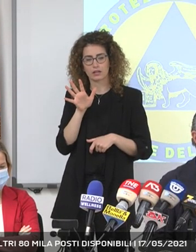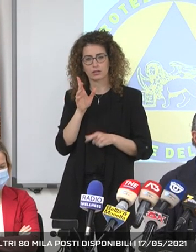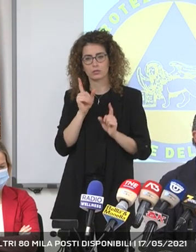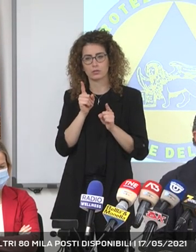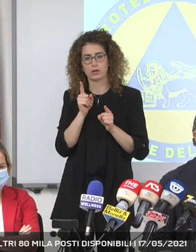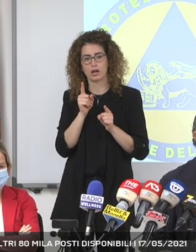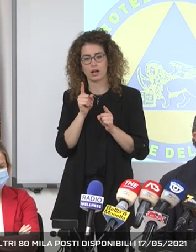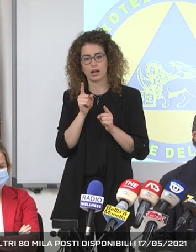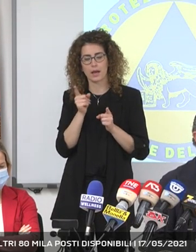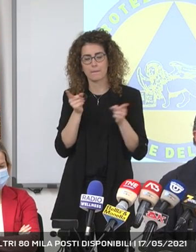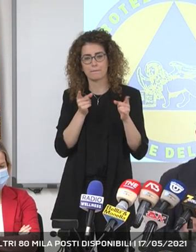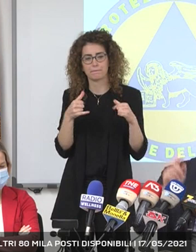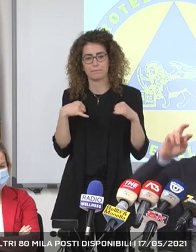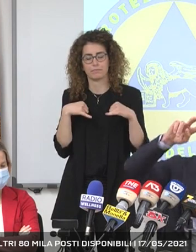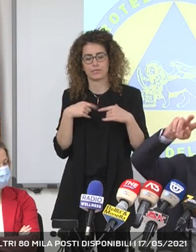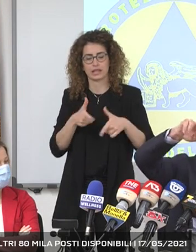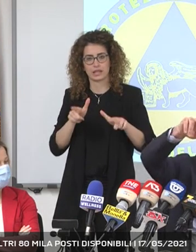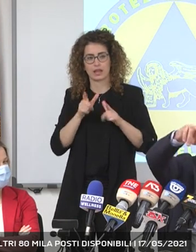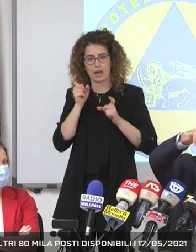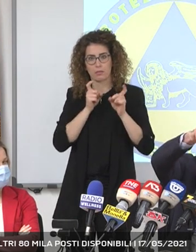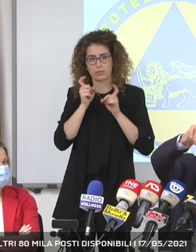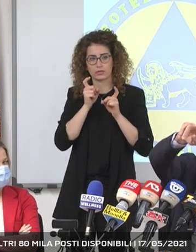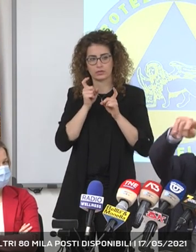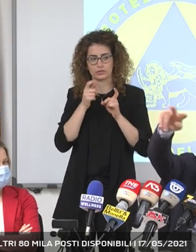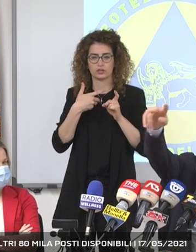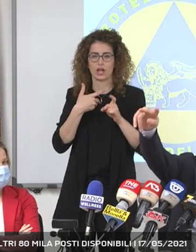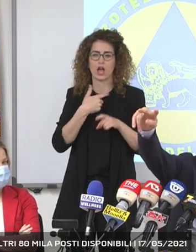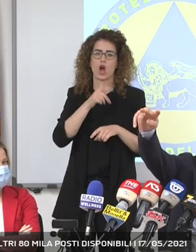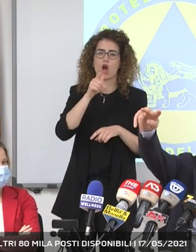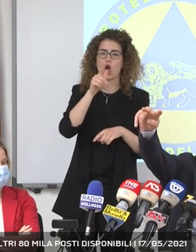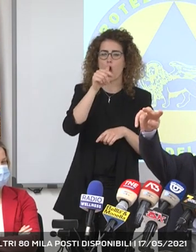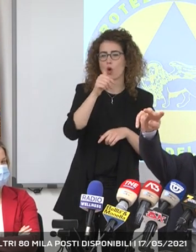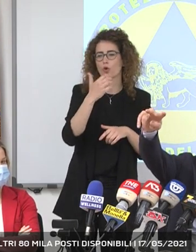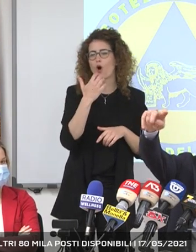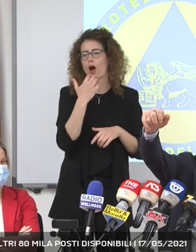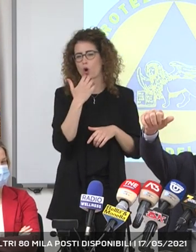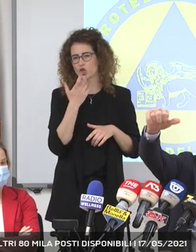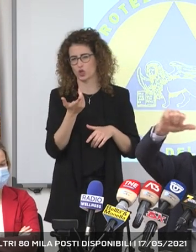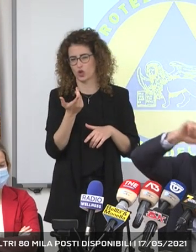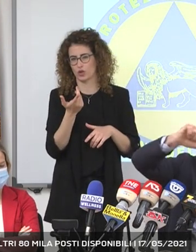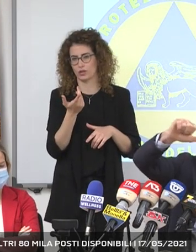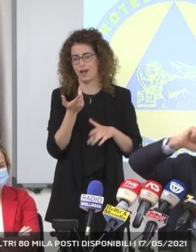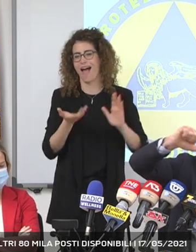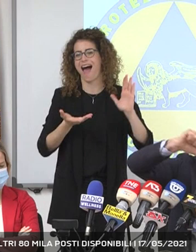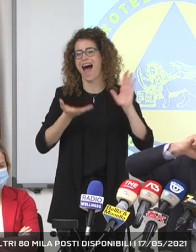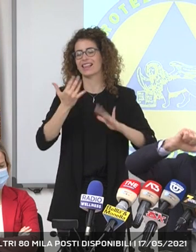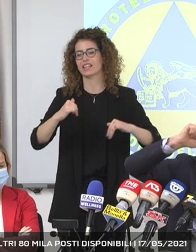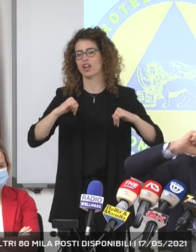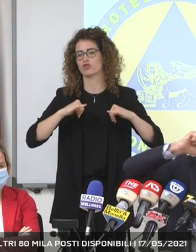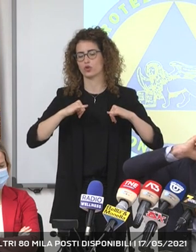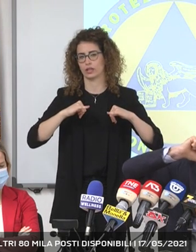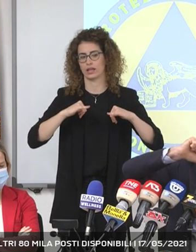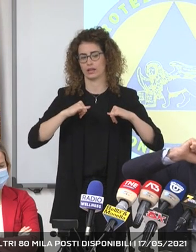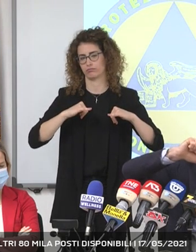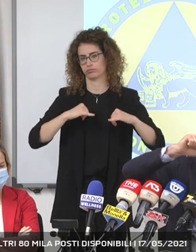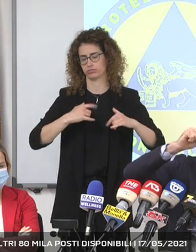che ci preoccuperà, cioè il luglio, definiamola alta, luglio-agosto, no? Ma che la vera perdita,